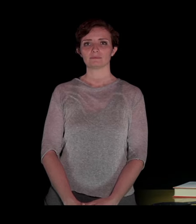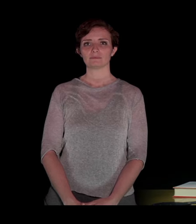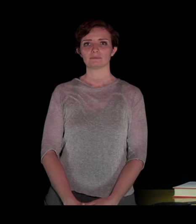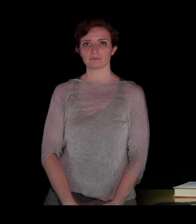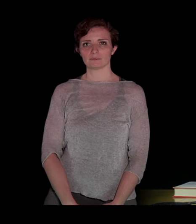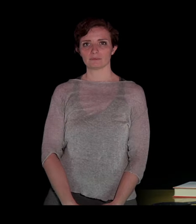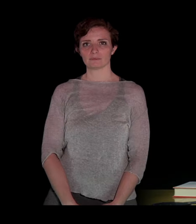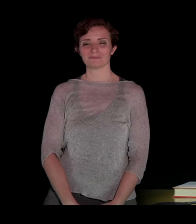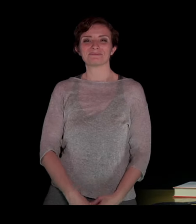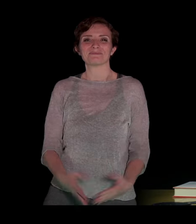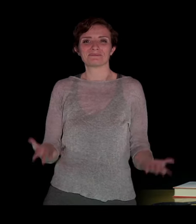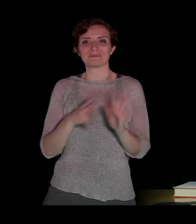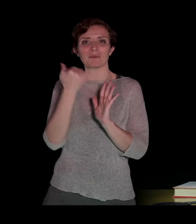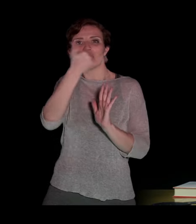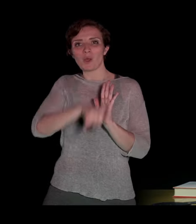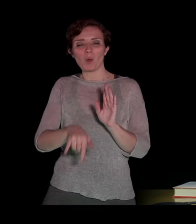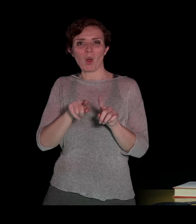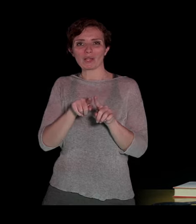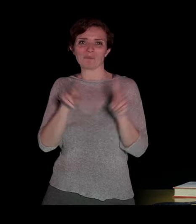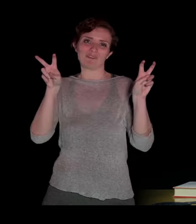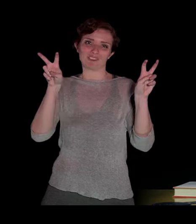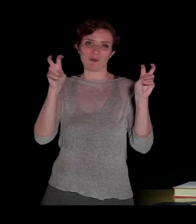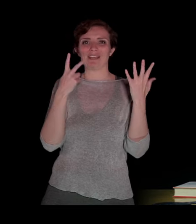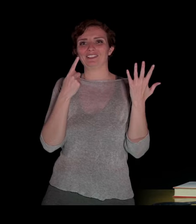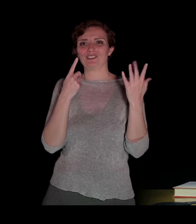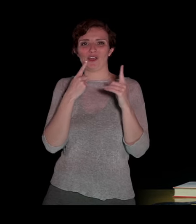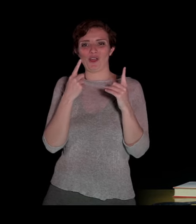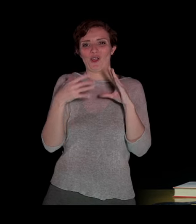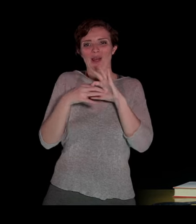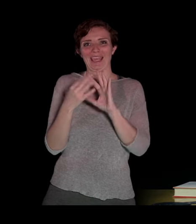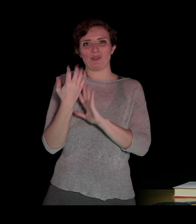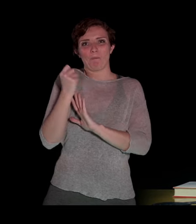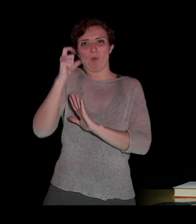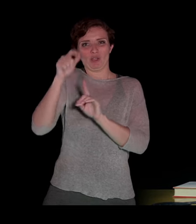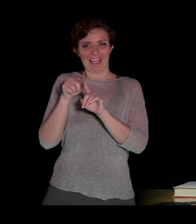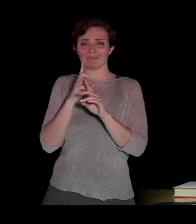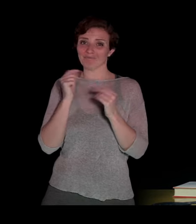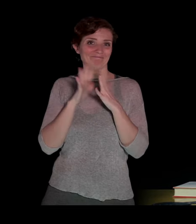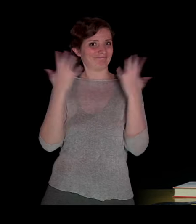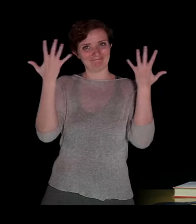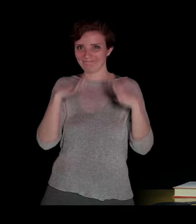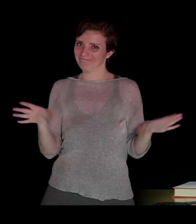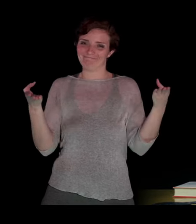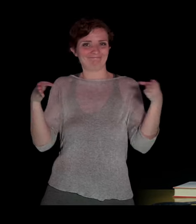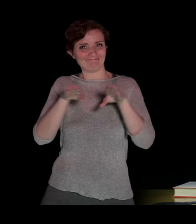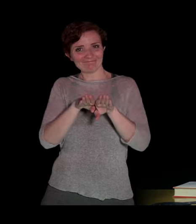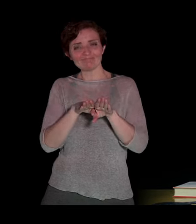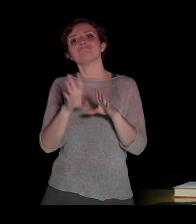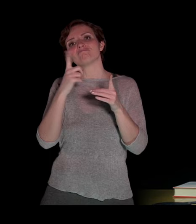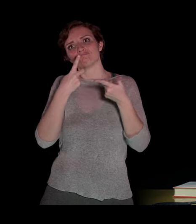Con quest'ultimo argomento riguarda il segno di una potenza, chiudiamo la lezione sulle potenze, vi rimando ovviamente agli esercizi